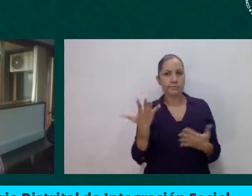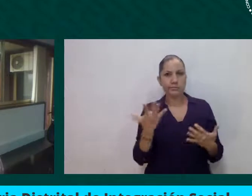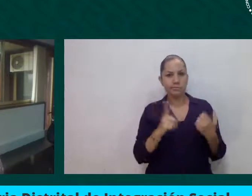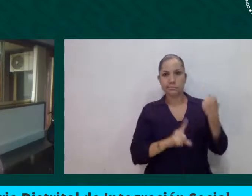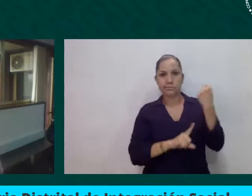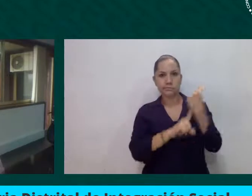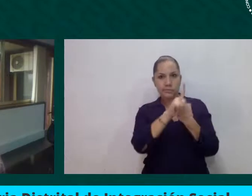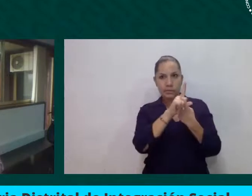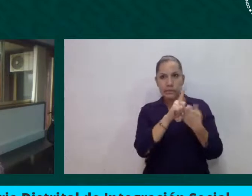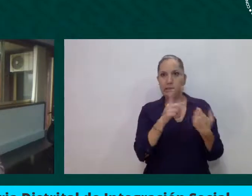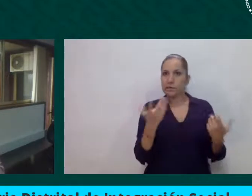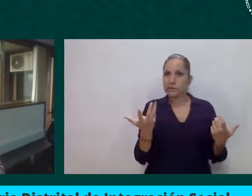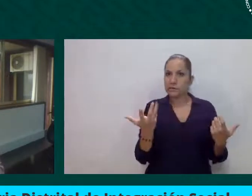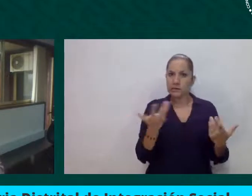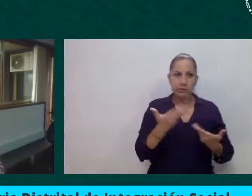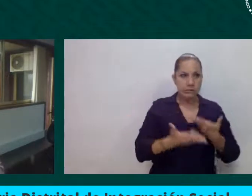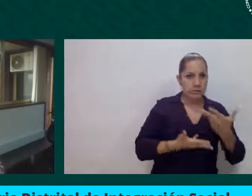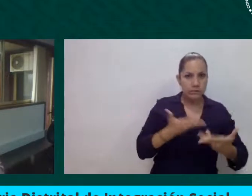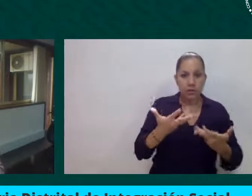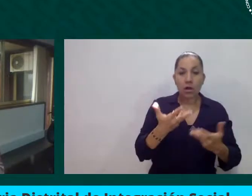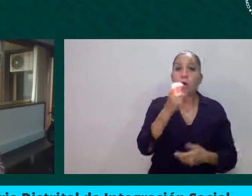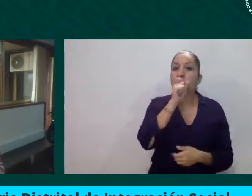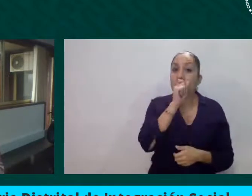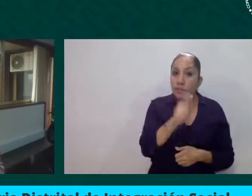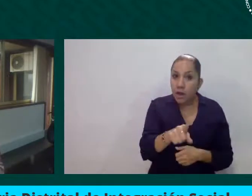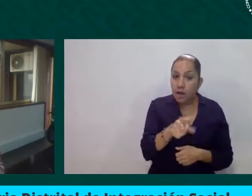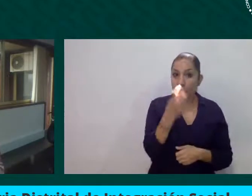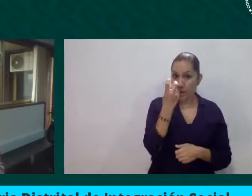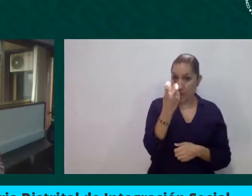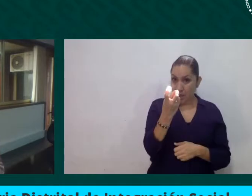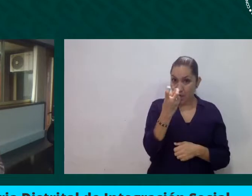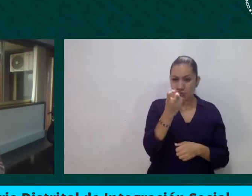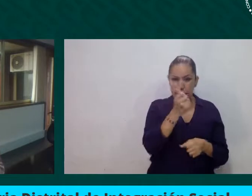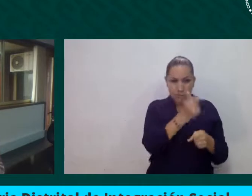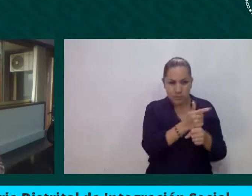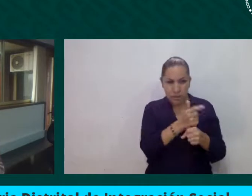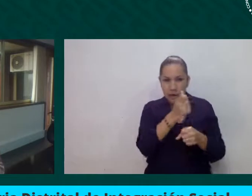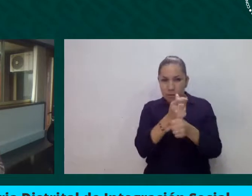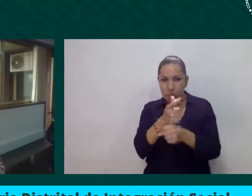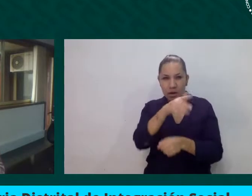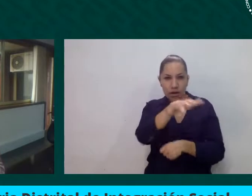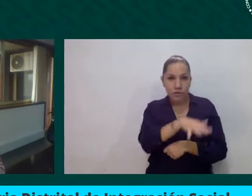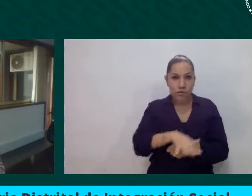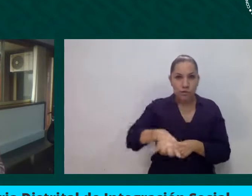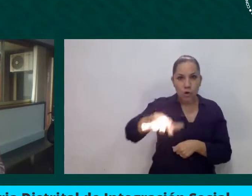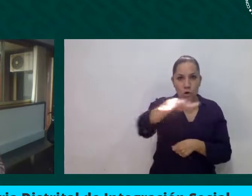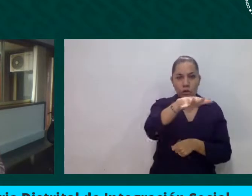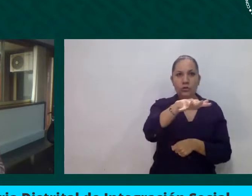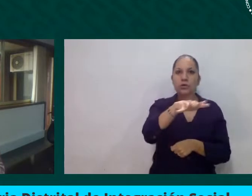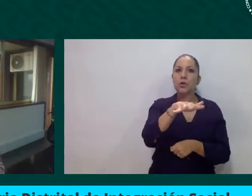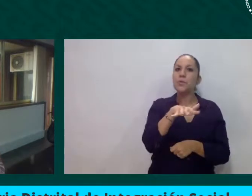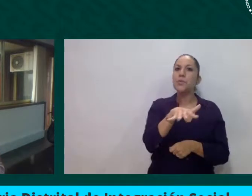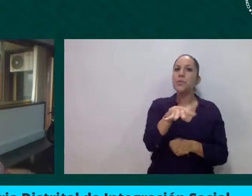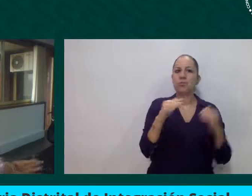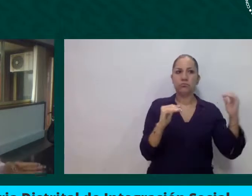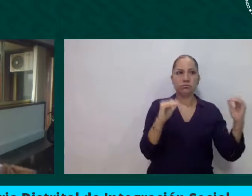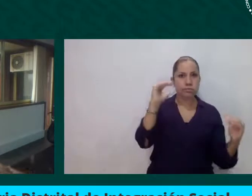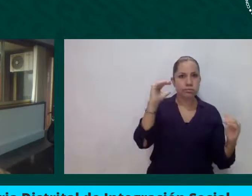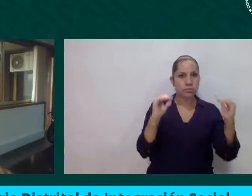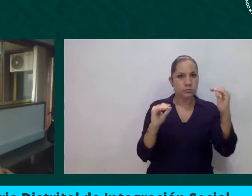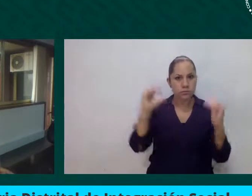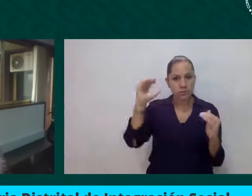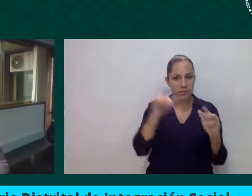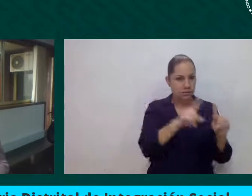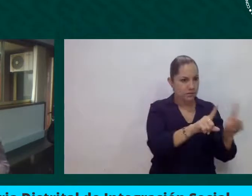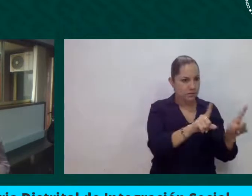que existen a nivel social. En Bogotá hemos logrado evidenciar que el trabajo